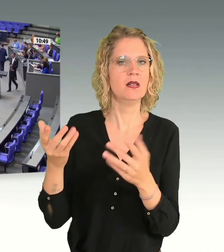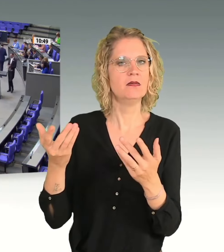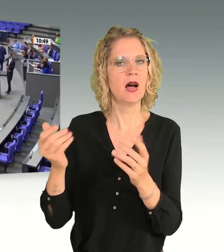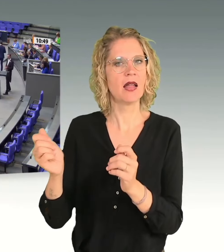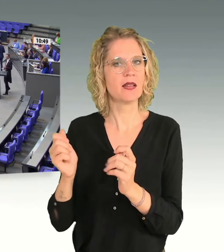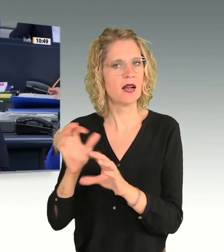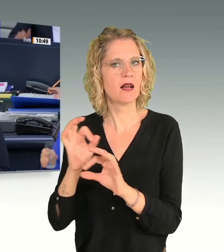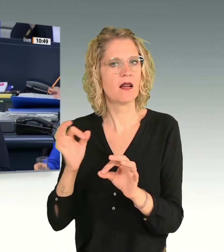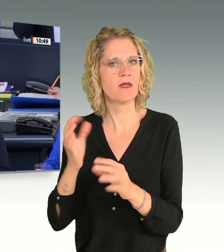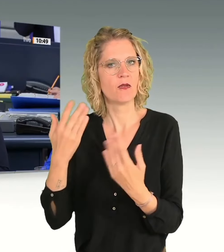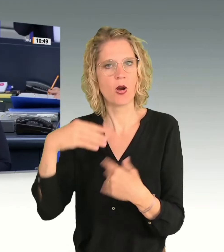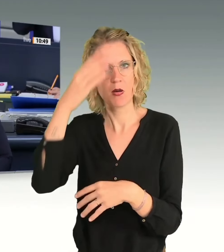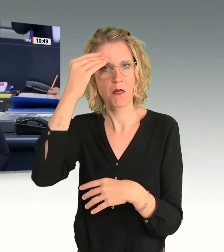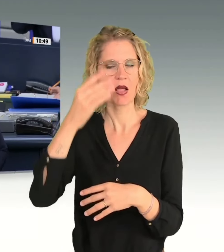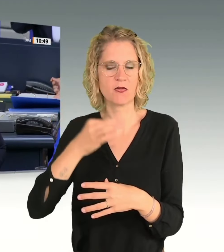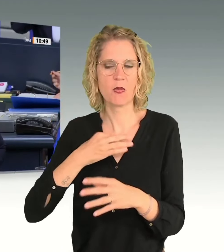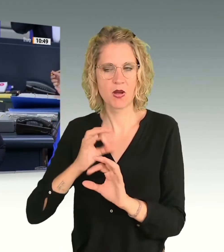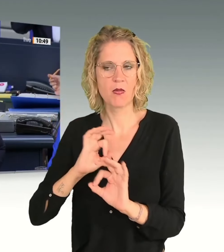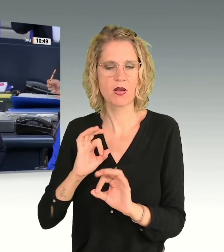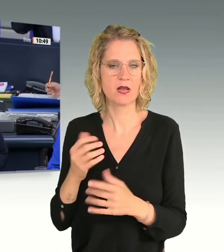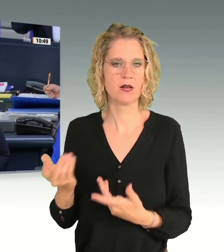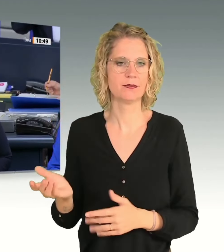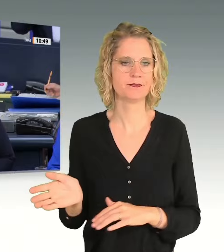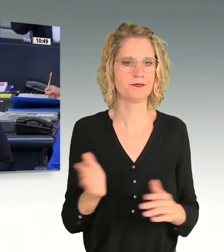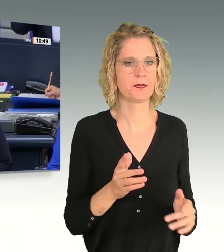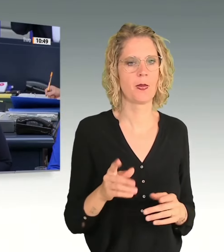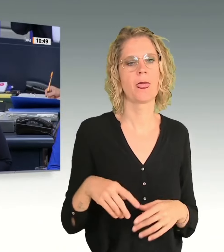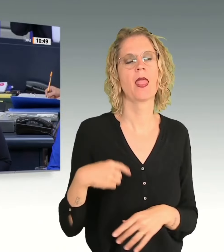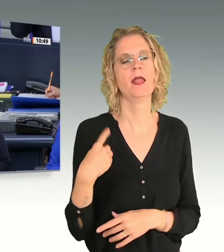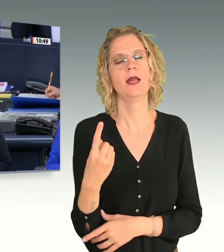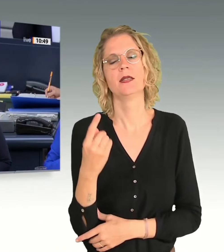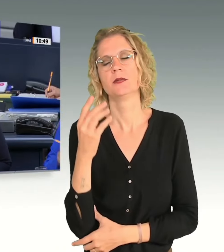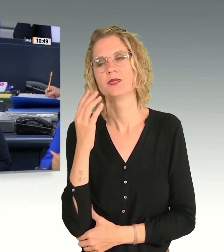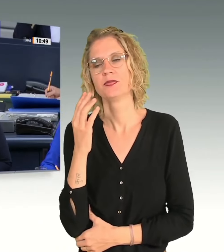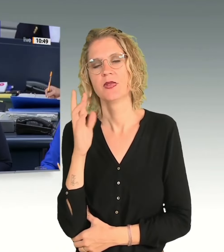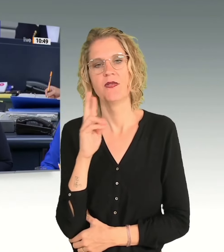Als Nächste hat das Wort für die Fraktion Bündnis 90 Die Grünen Janan Bayram.